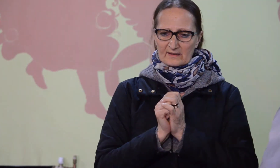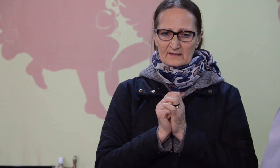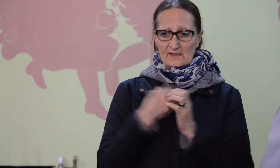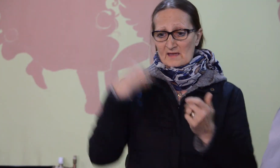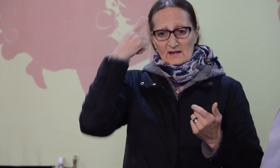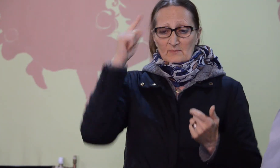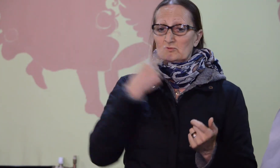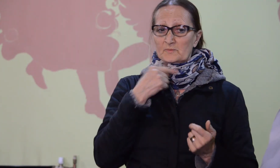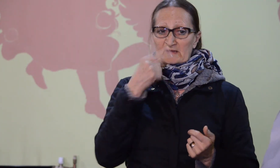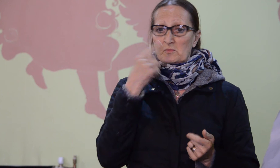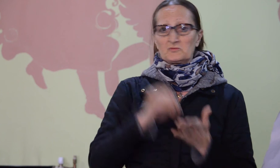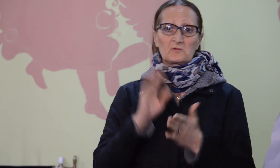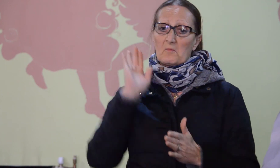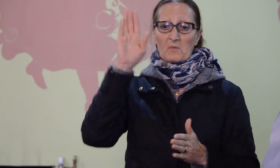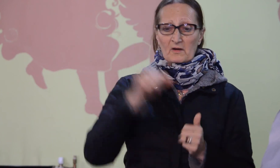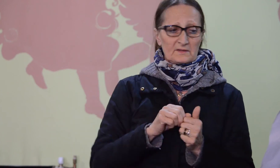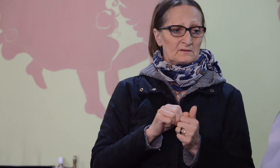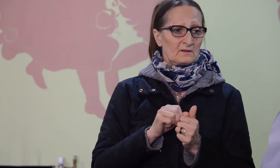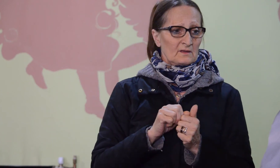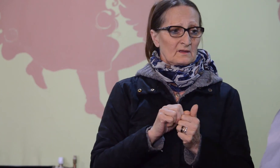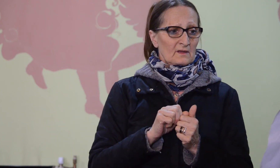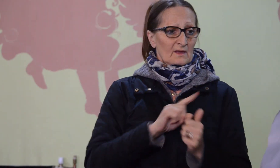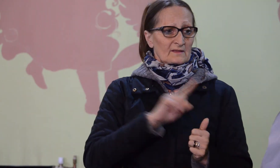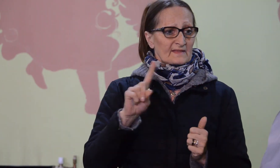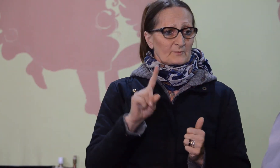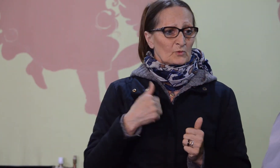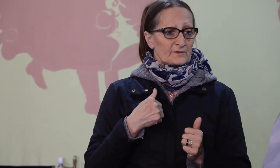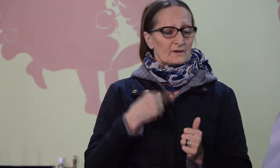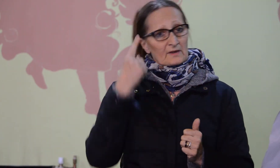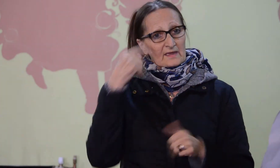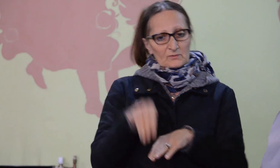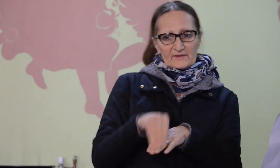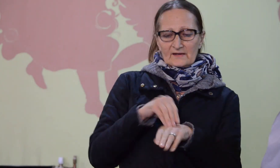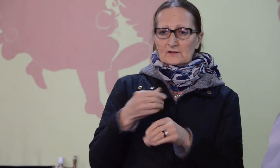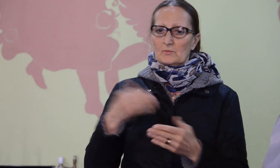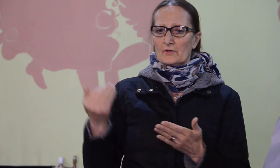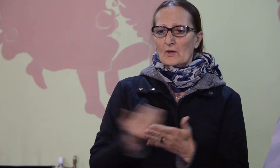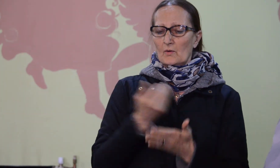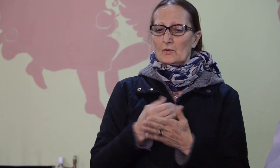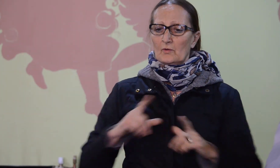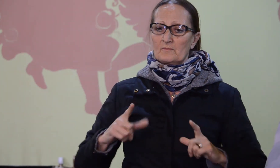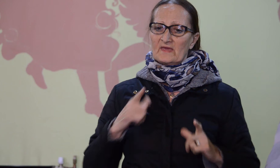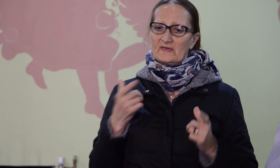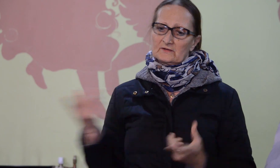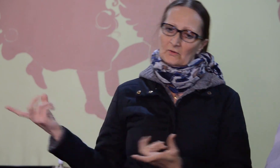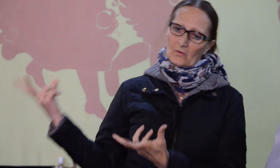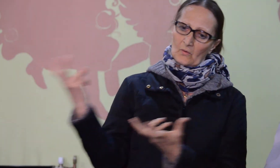mondom majd, nem én, de úgy sejtem, örömhírt hoztam én. Örömhírt, jóhírt,